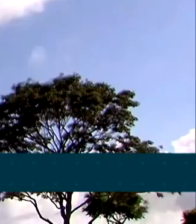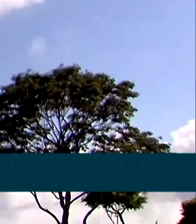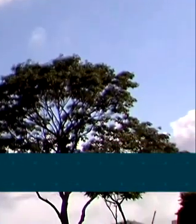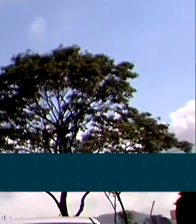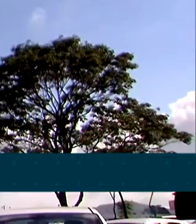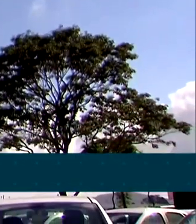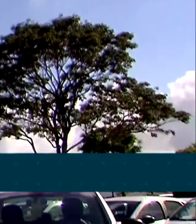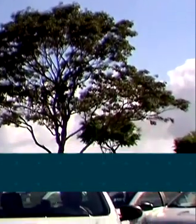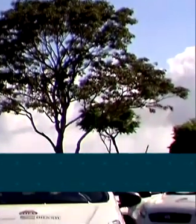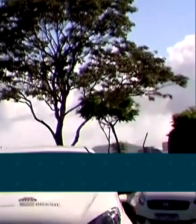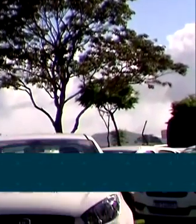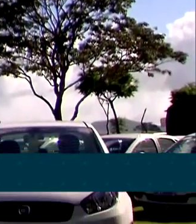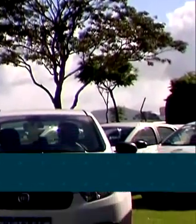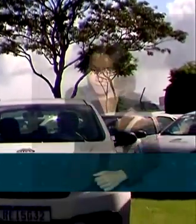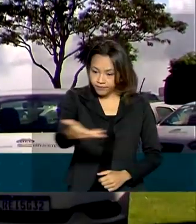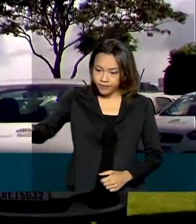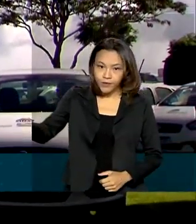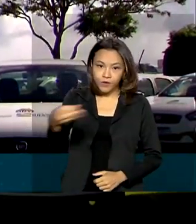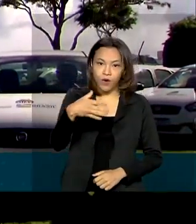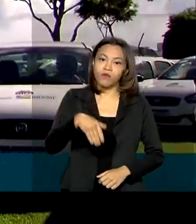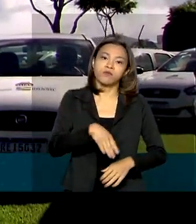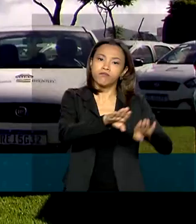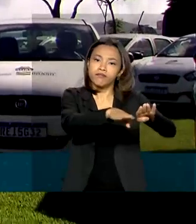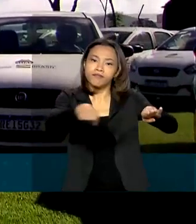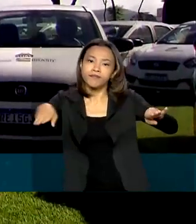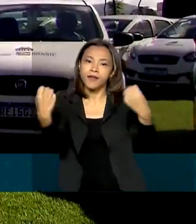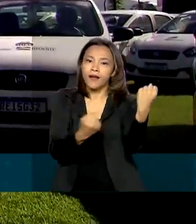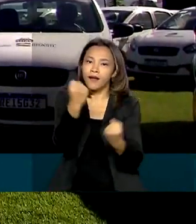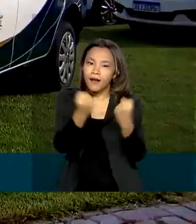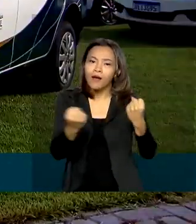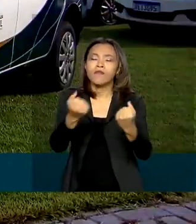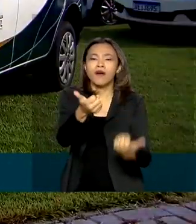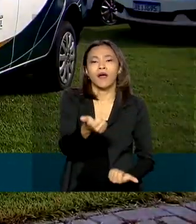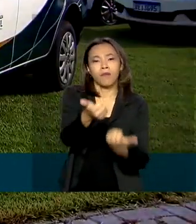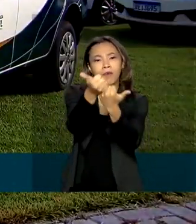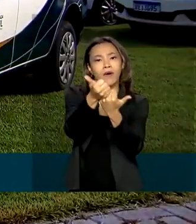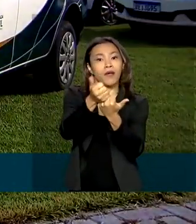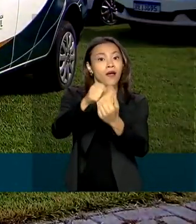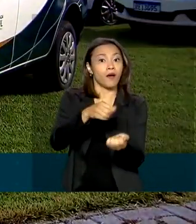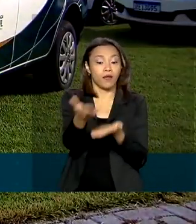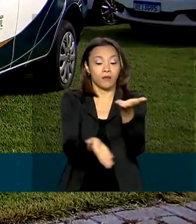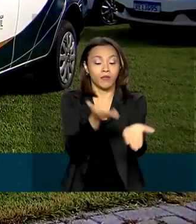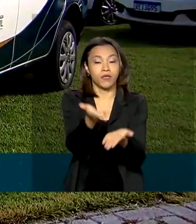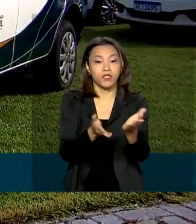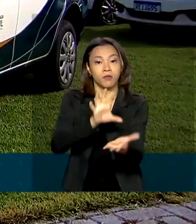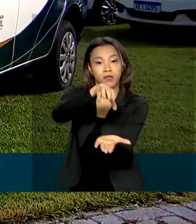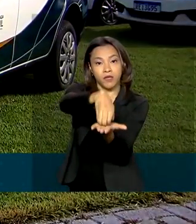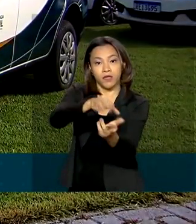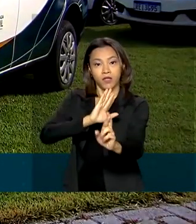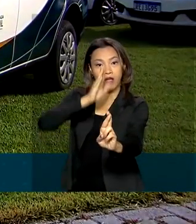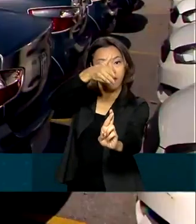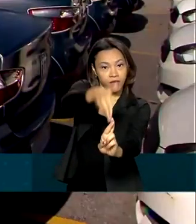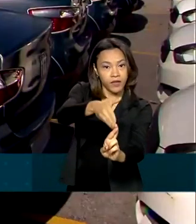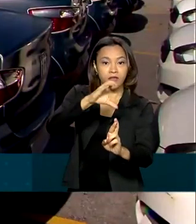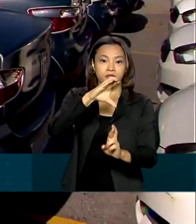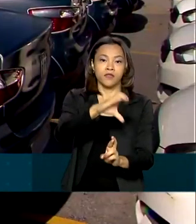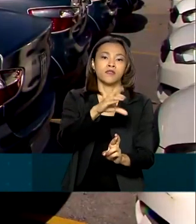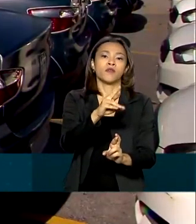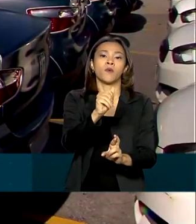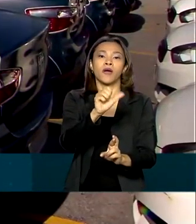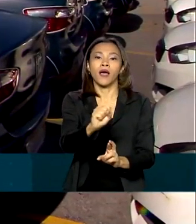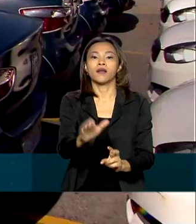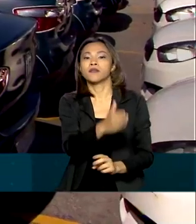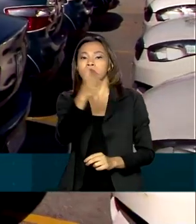100. Os novos veículos vão beneficiar o serviço de centros de referência em atendimento social, como CREAS e CRAS. Os